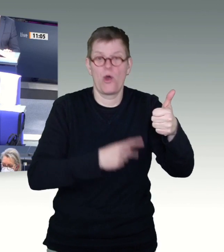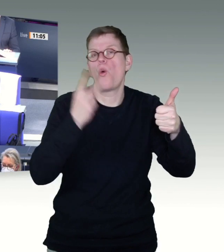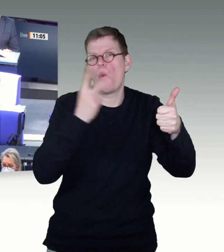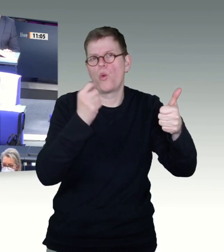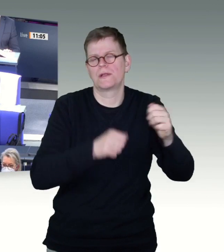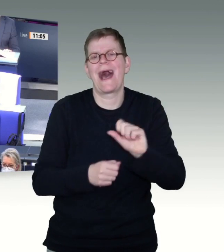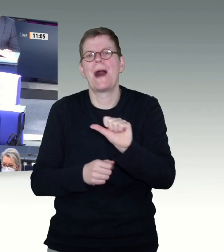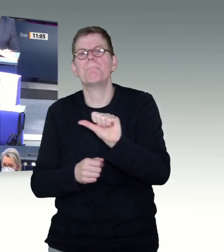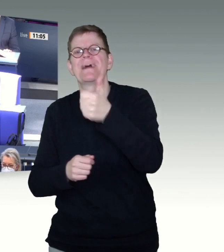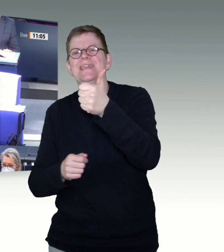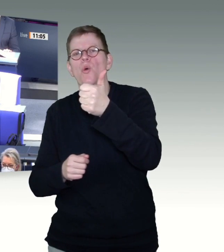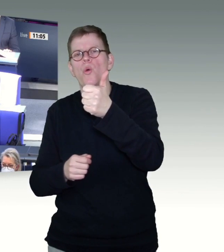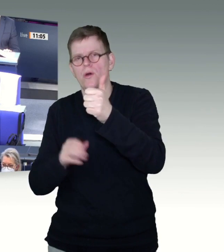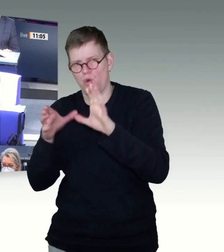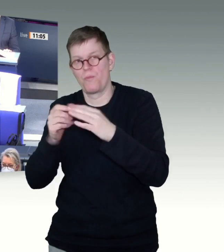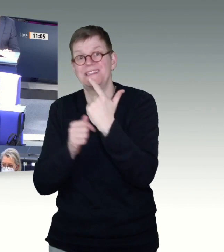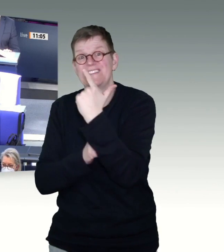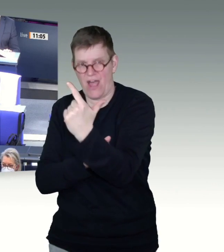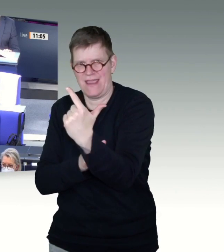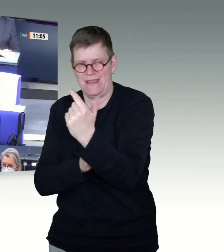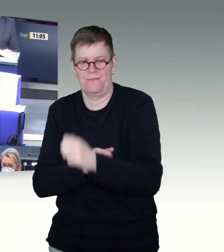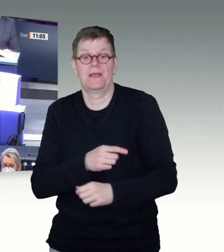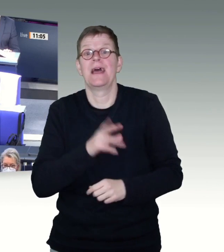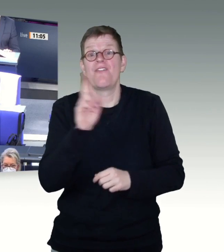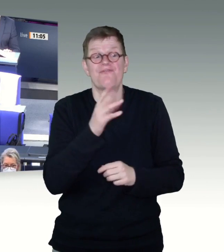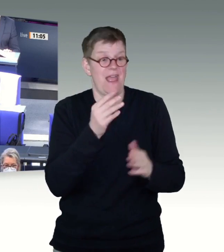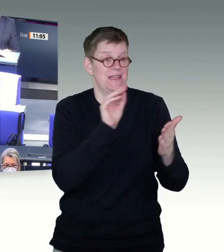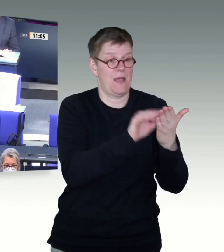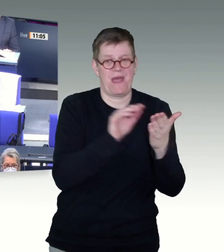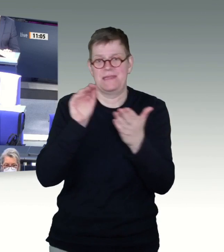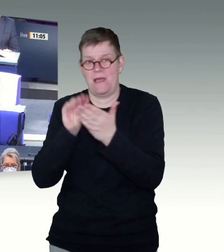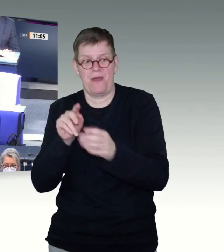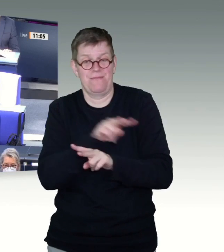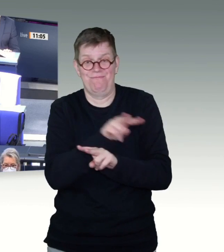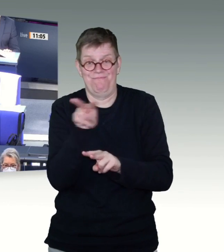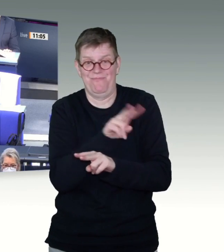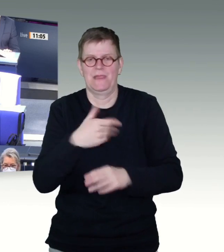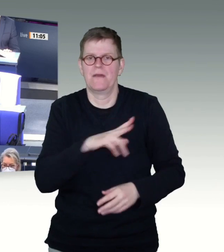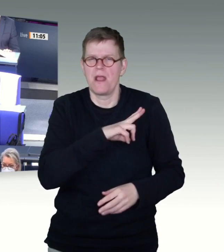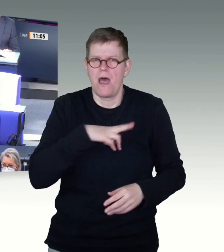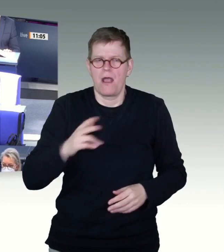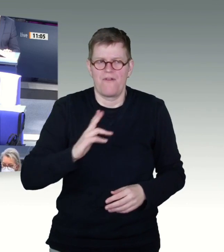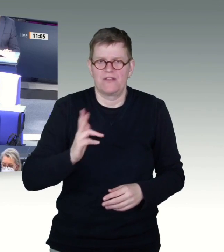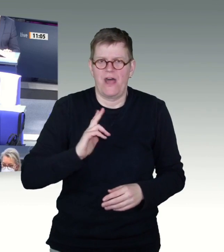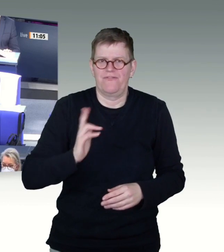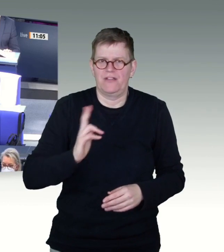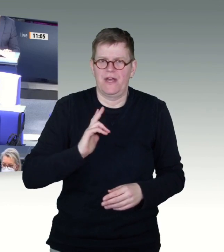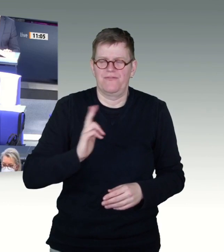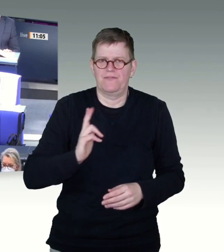verzweifelt auf einen Termin warten, damit konfrontiert sind, dass Ihre Kinder jetzt wieder in die Schule gehen, also Risiken